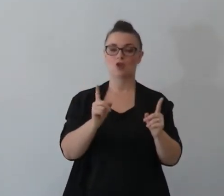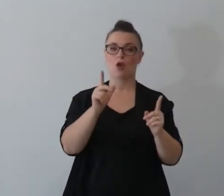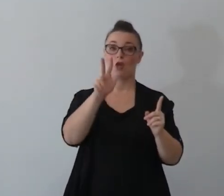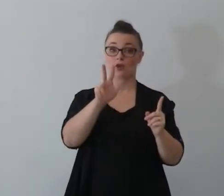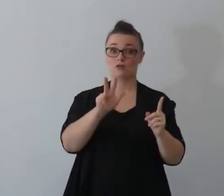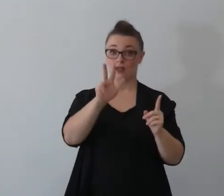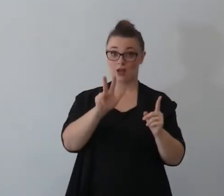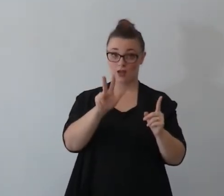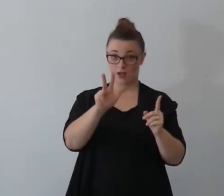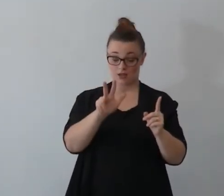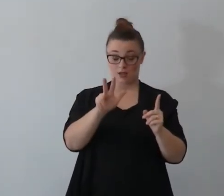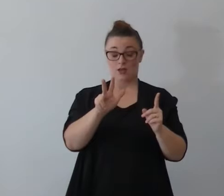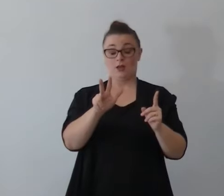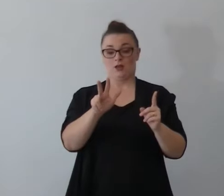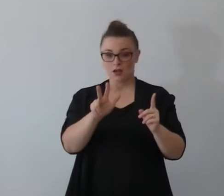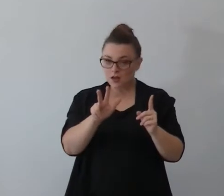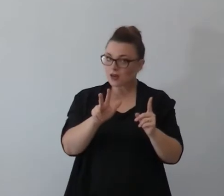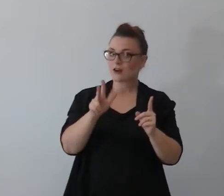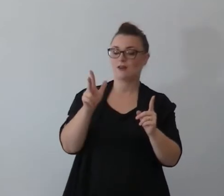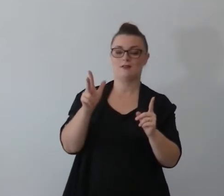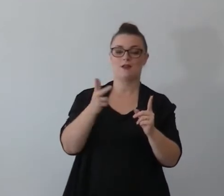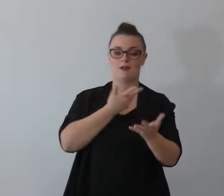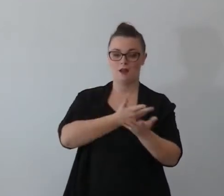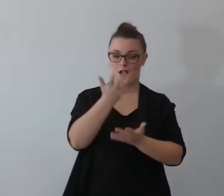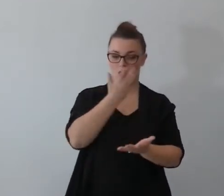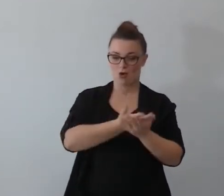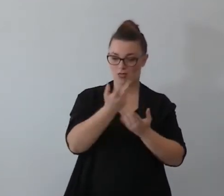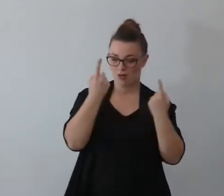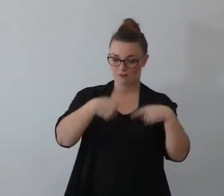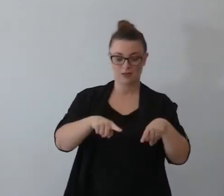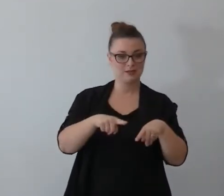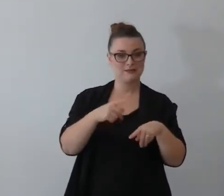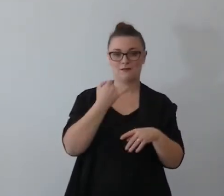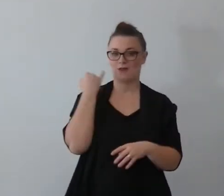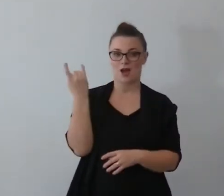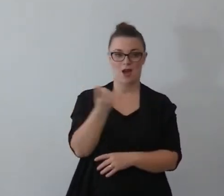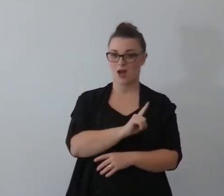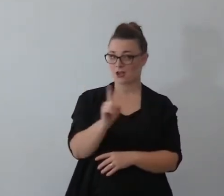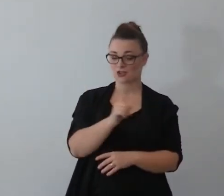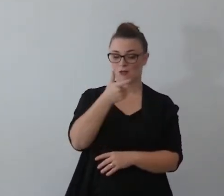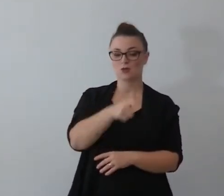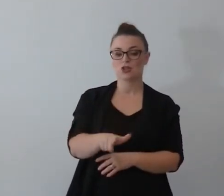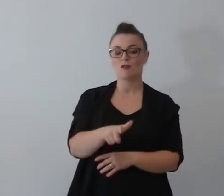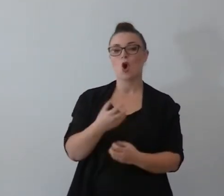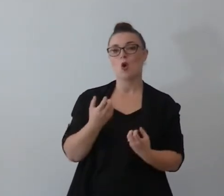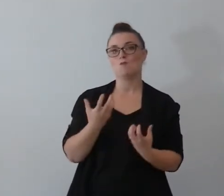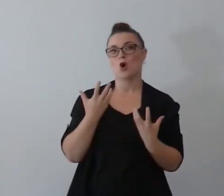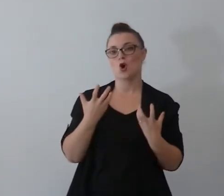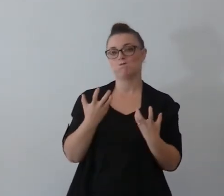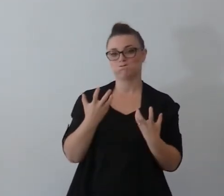non è semplice perché è un libro, è un capitolo abbastanza crudo